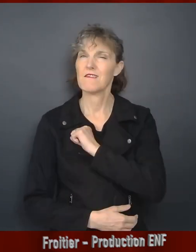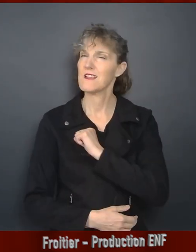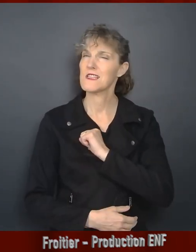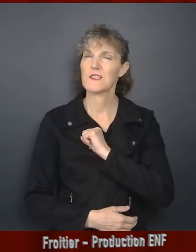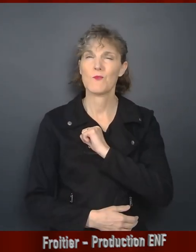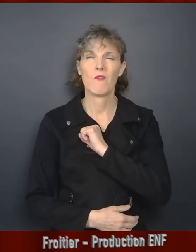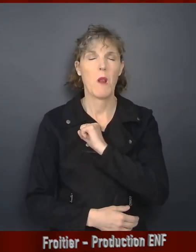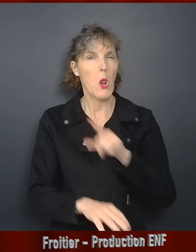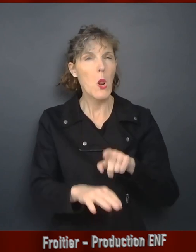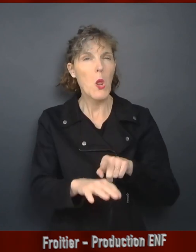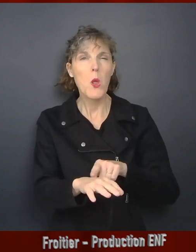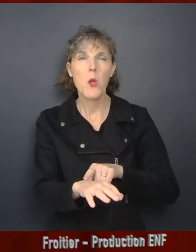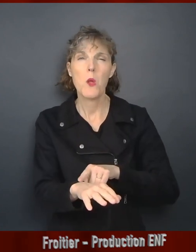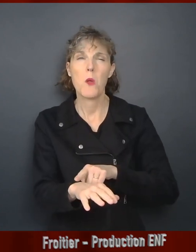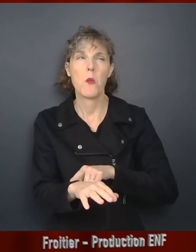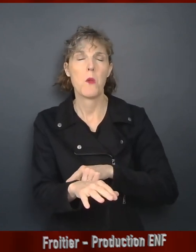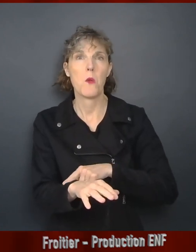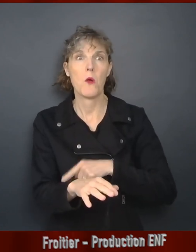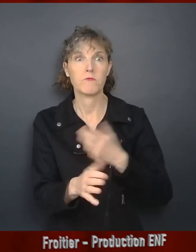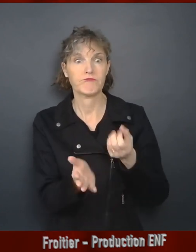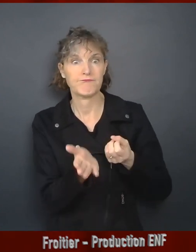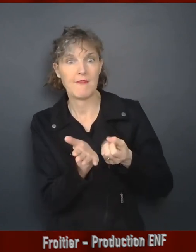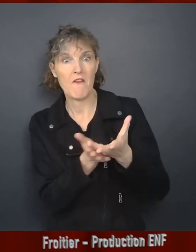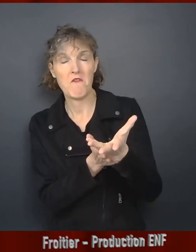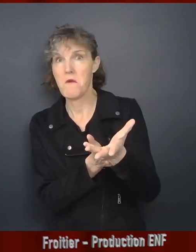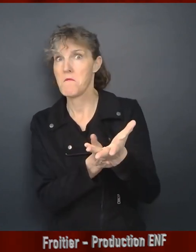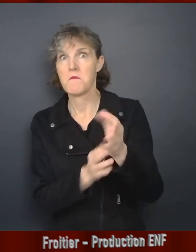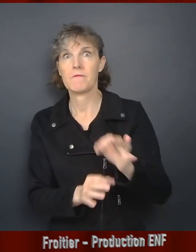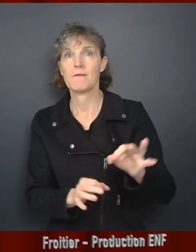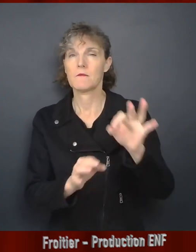Je suis désolée d'avoir pris autant de temps pour vous donner des nouvelles.